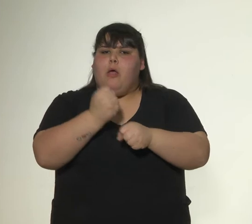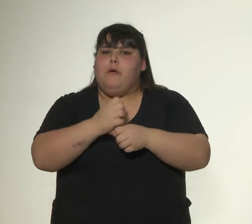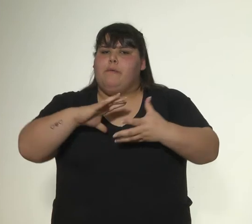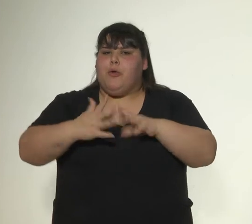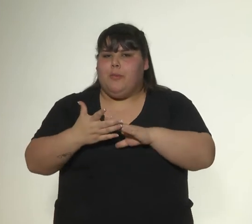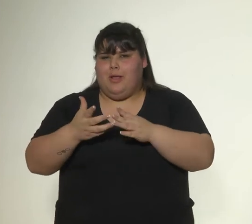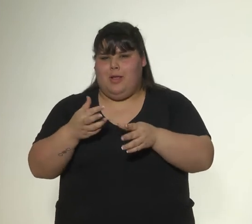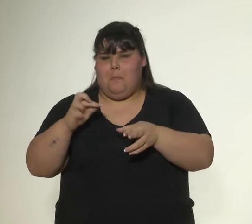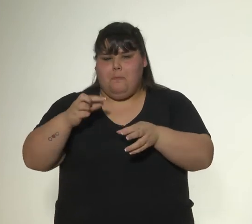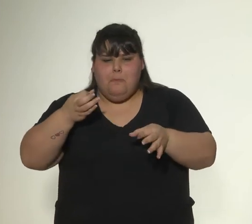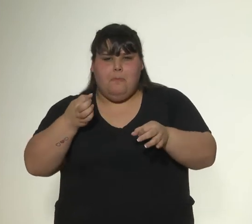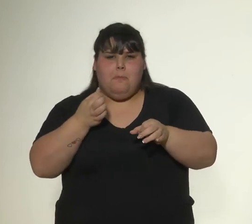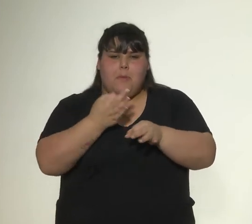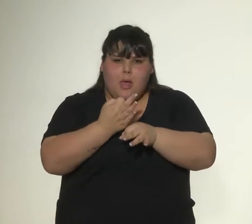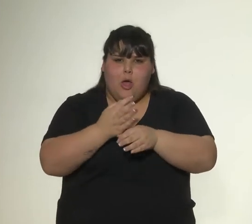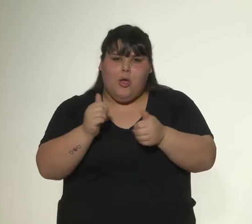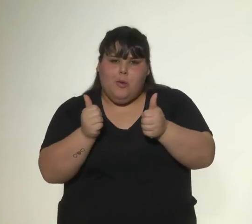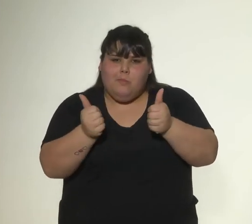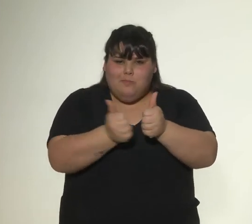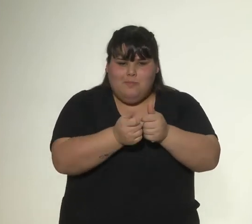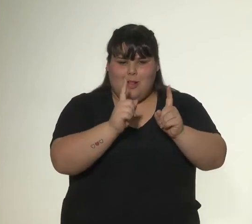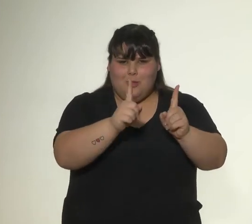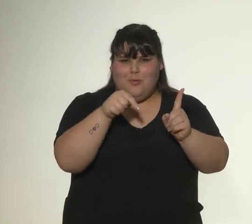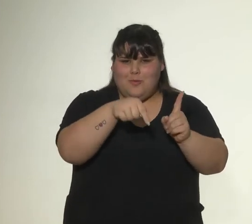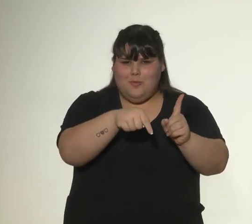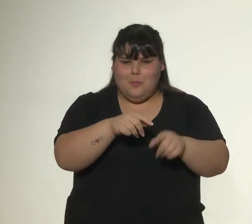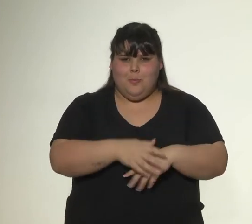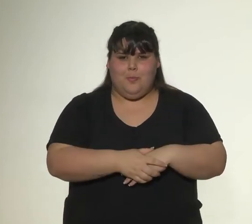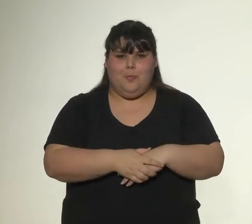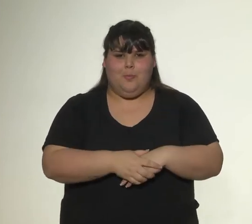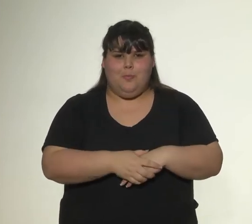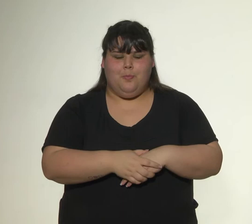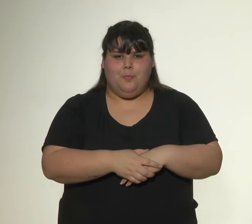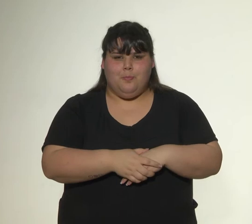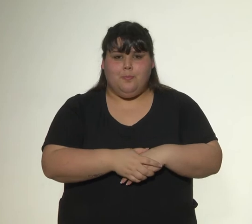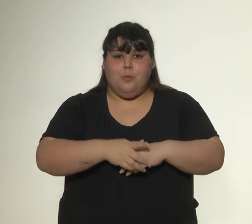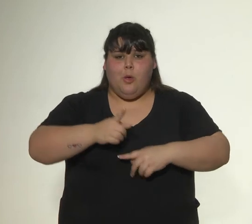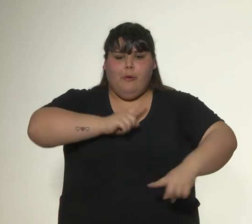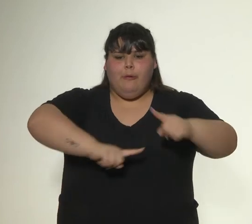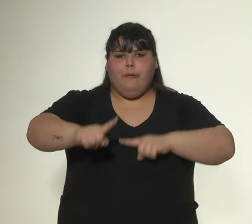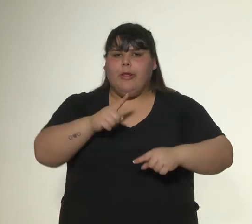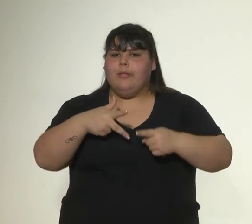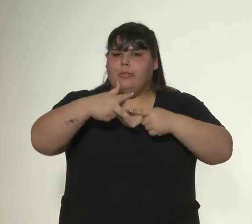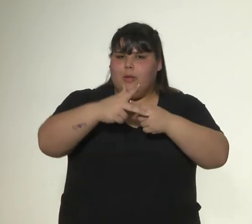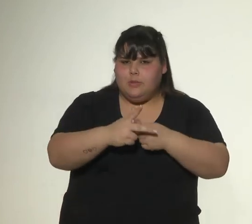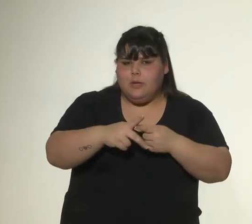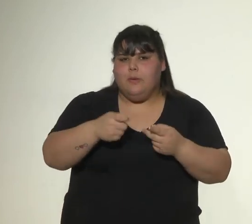pedagógica con los nutrientes de la institución. Coordinación de talleres para padres,